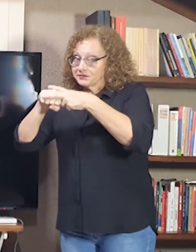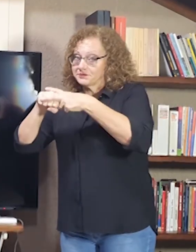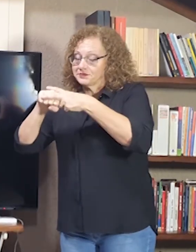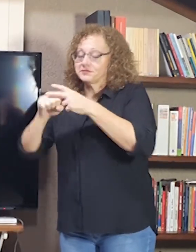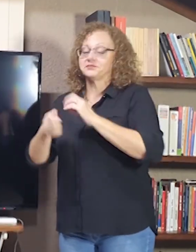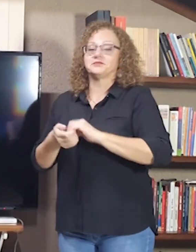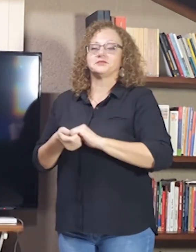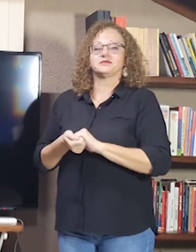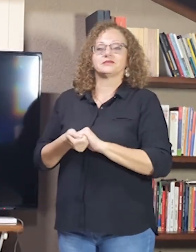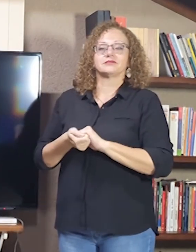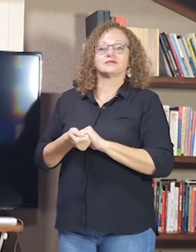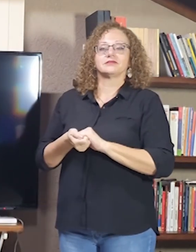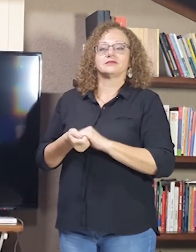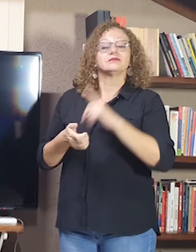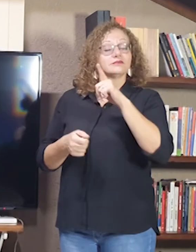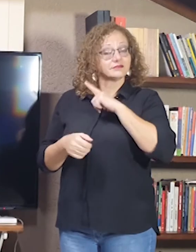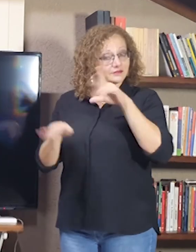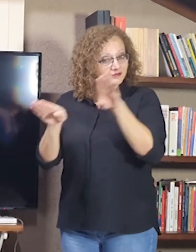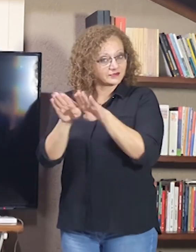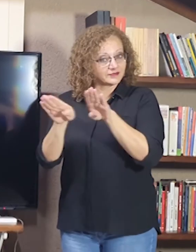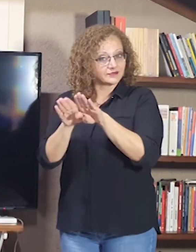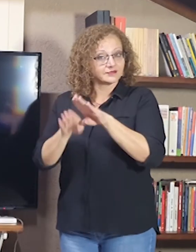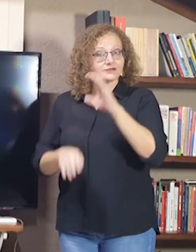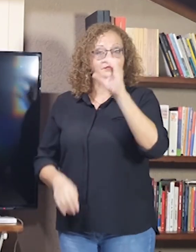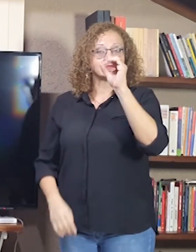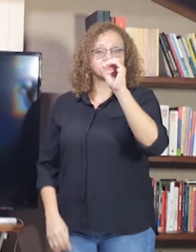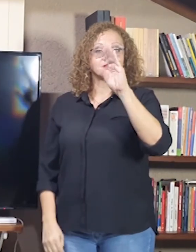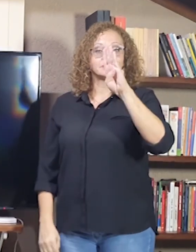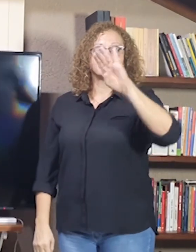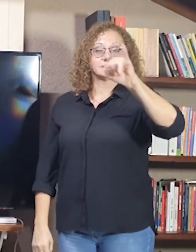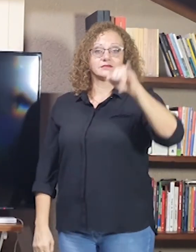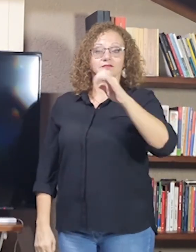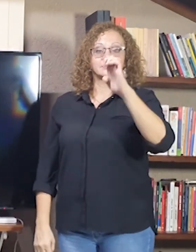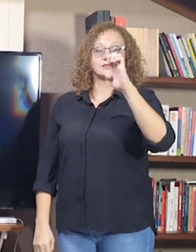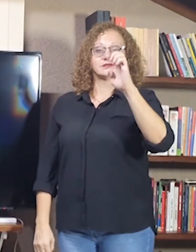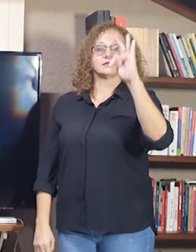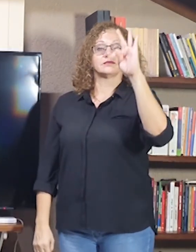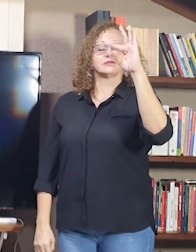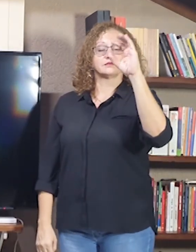E temos também o objeto. Vamos marcar como O.